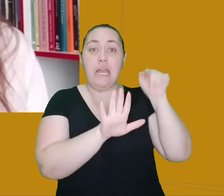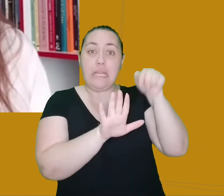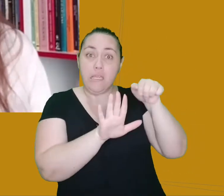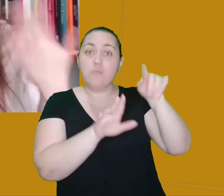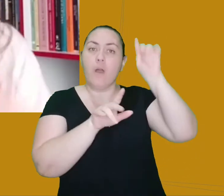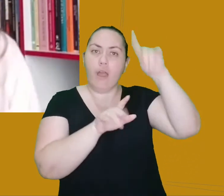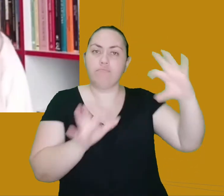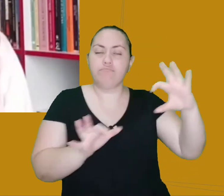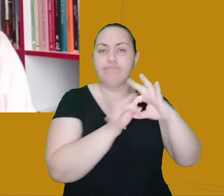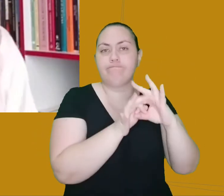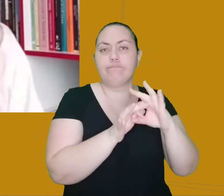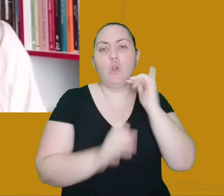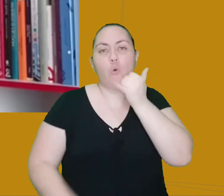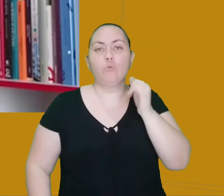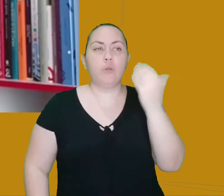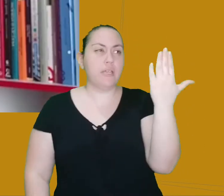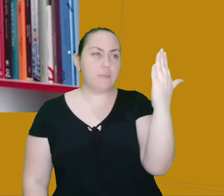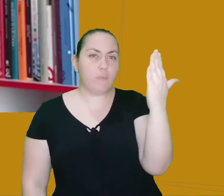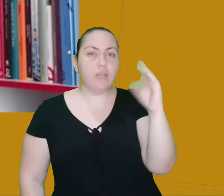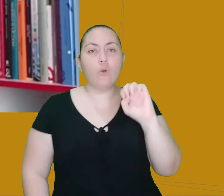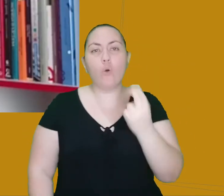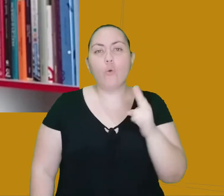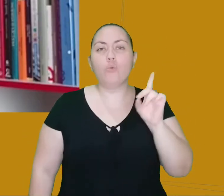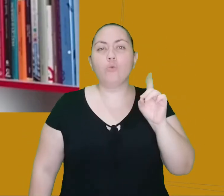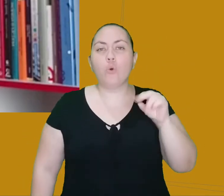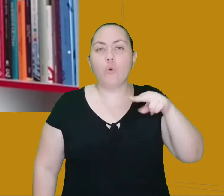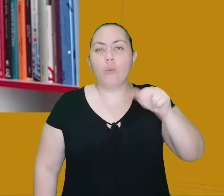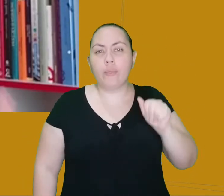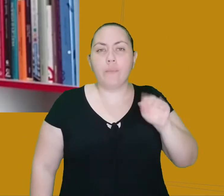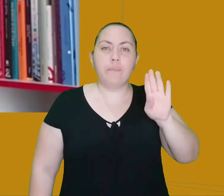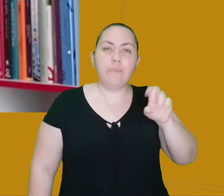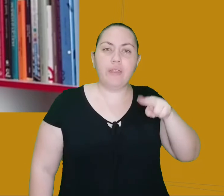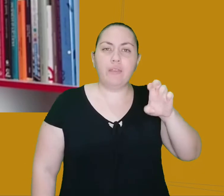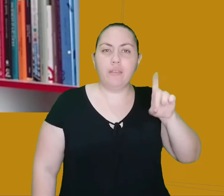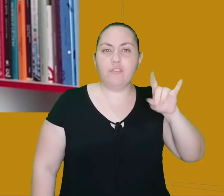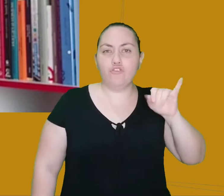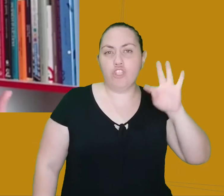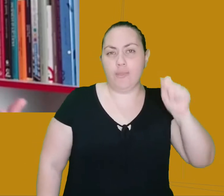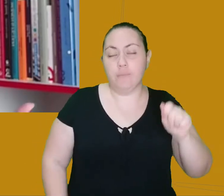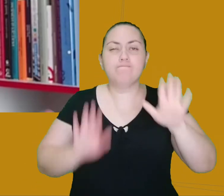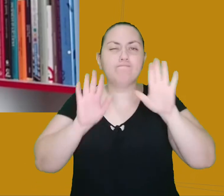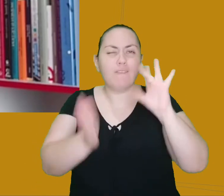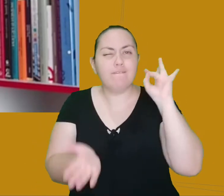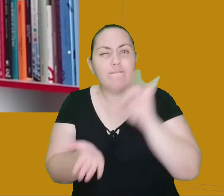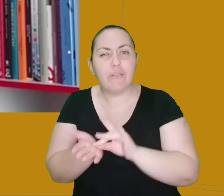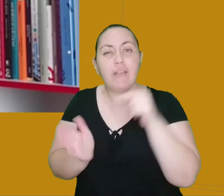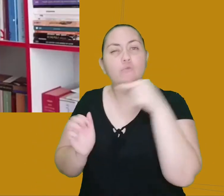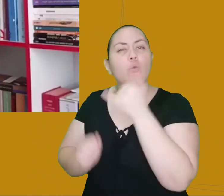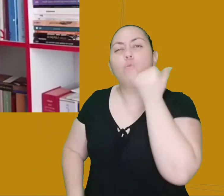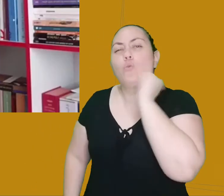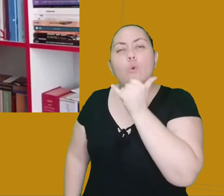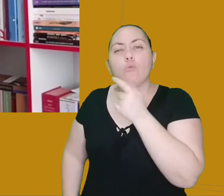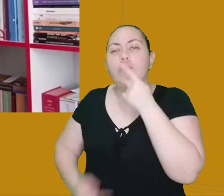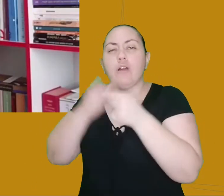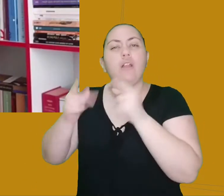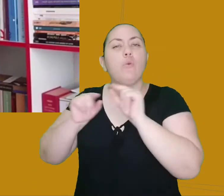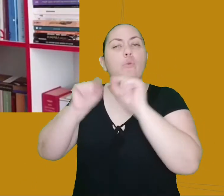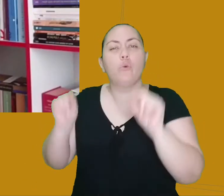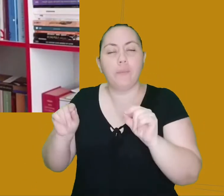Espelho ou Dona Benedita. Mas o que realmente acontece nesse conto? Qual é o é o enredo dele? O Fernão Mendes Pinto, que o personagem